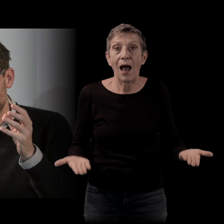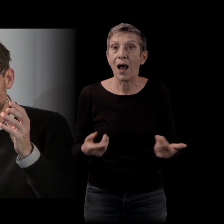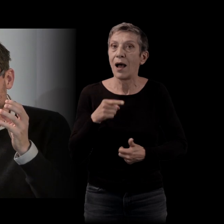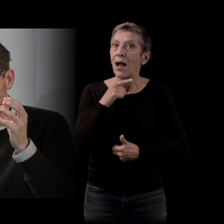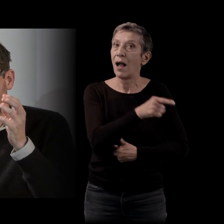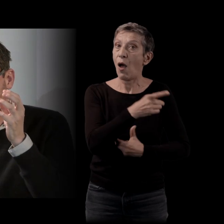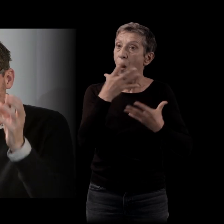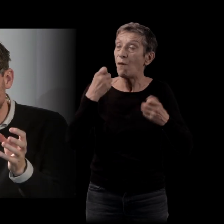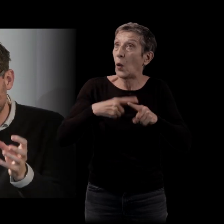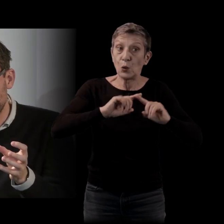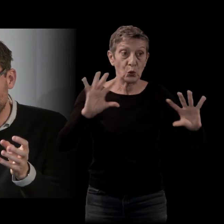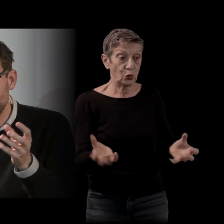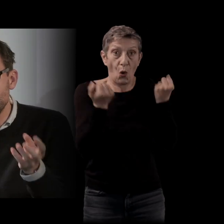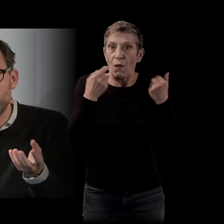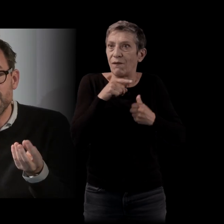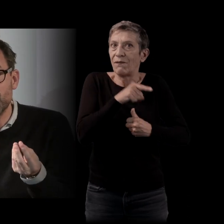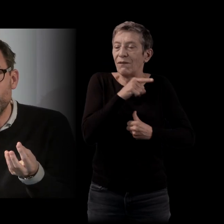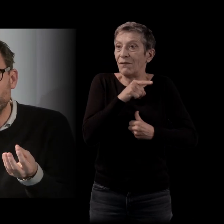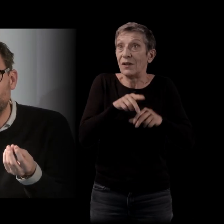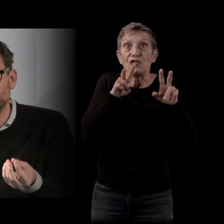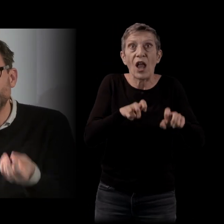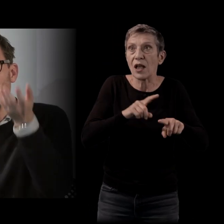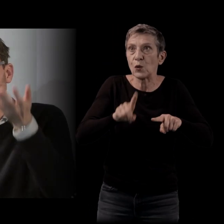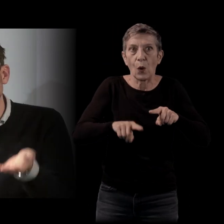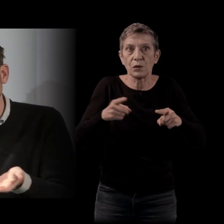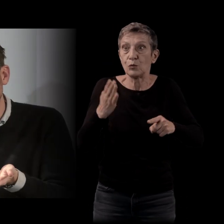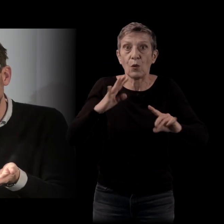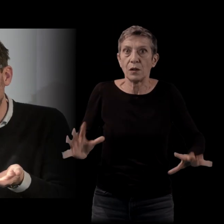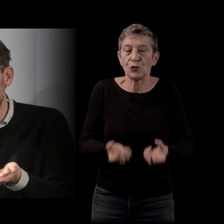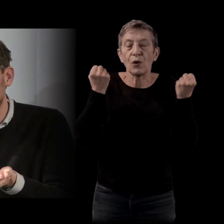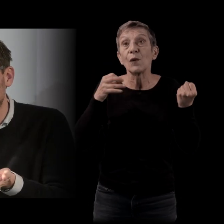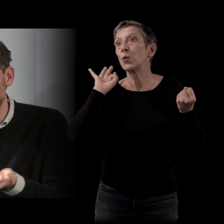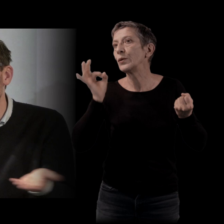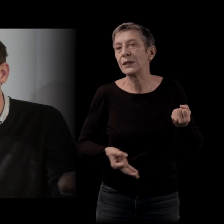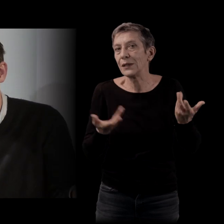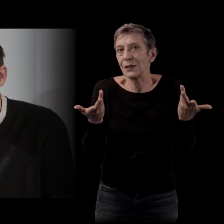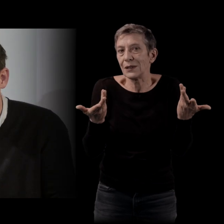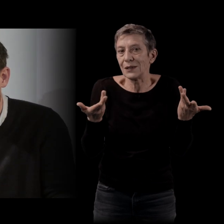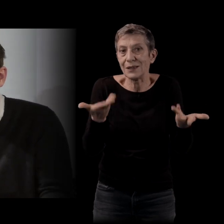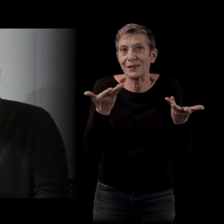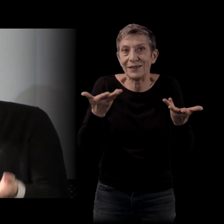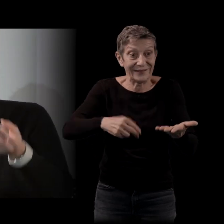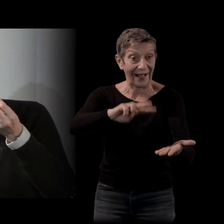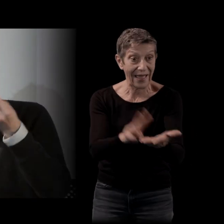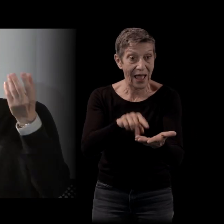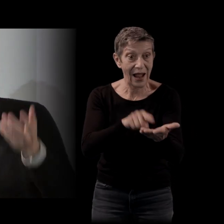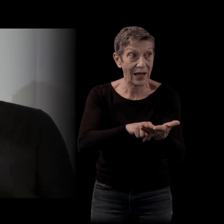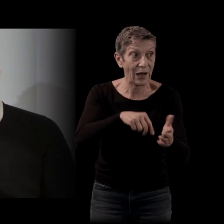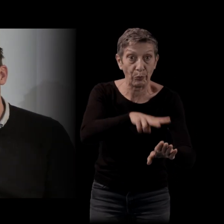de ce qu'il cherche à faire, oui, il y a quand même... On sort du strict plan de l'immanence, on va dire. Il y a un peu autre chose. Mais